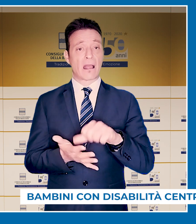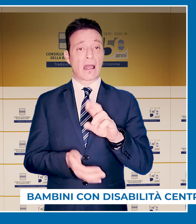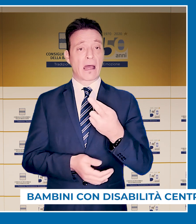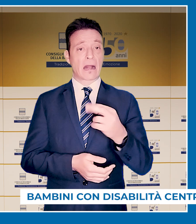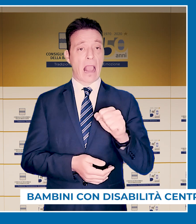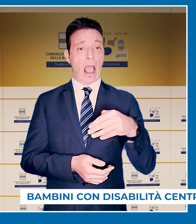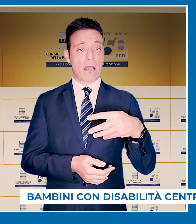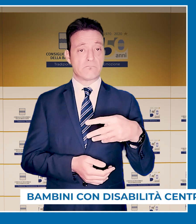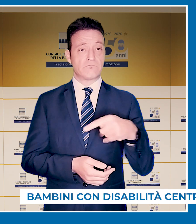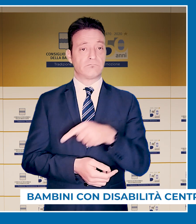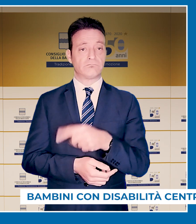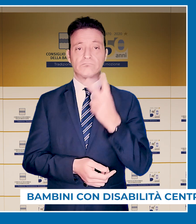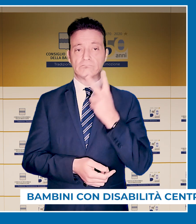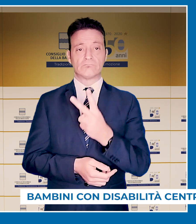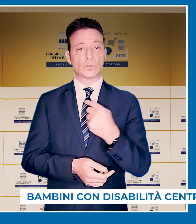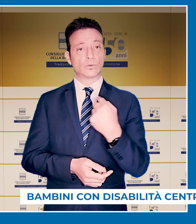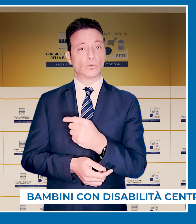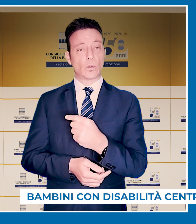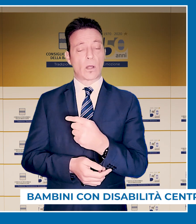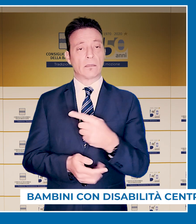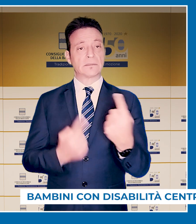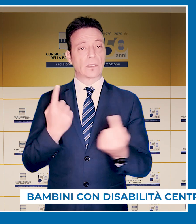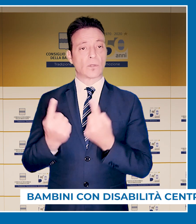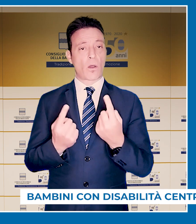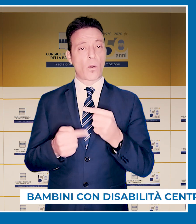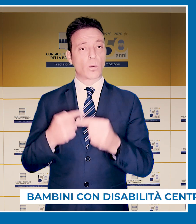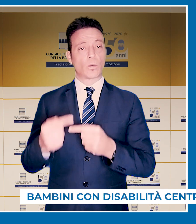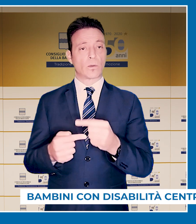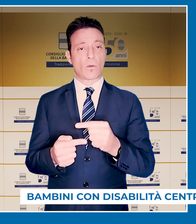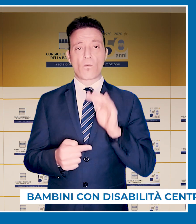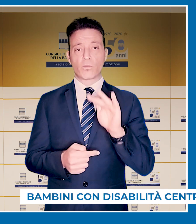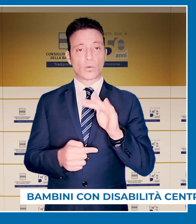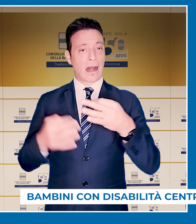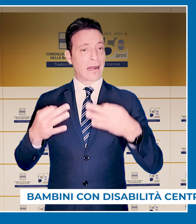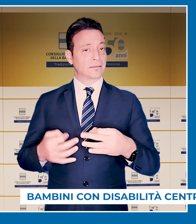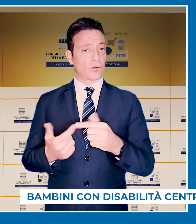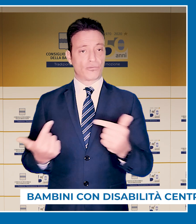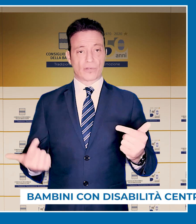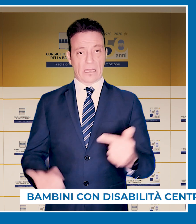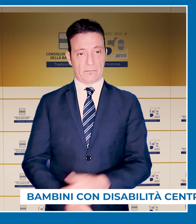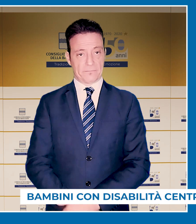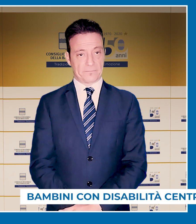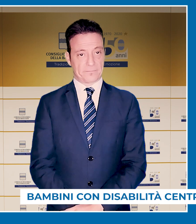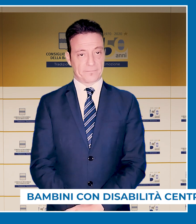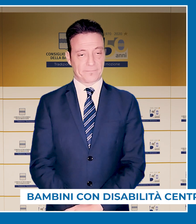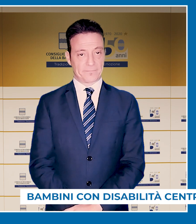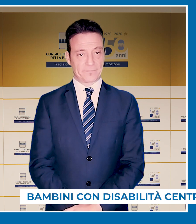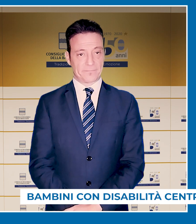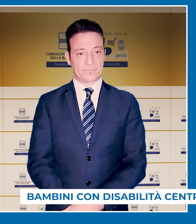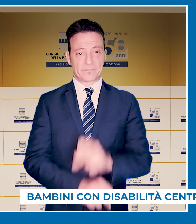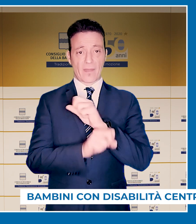del centro RAM, che vedono messe in discussione la loro continuità e garanzia lavorativa.